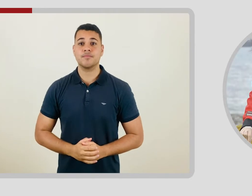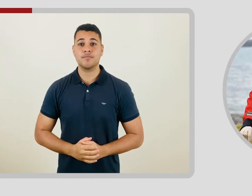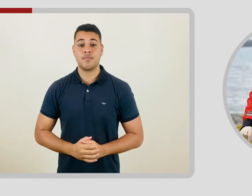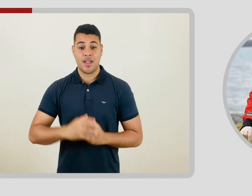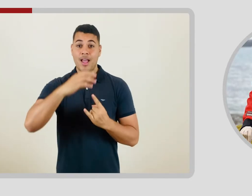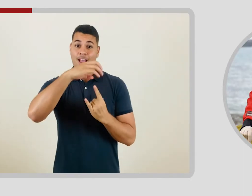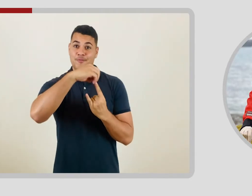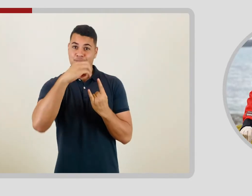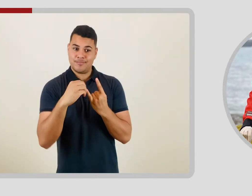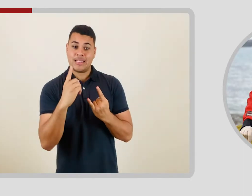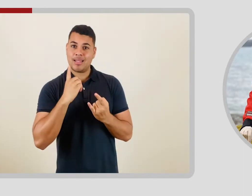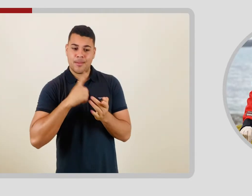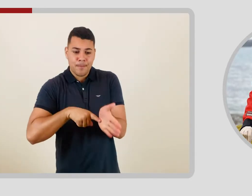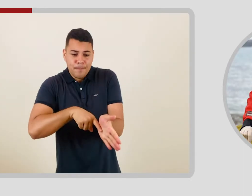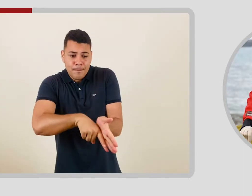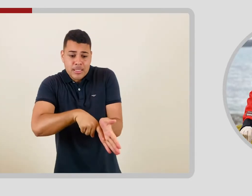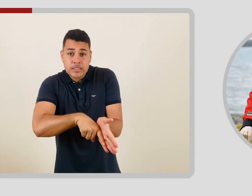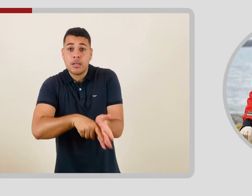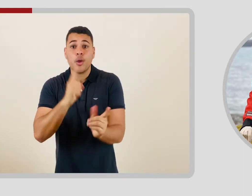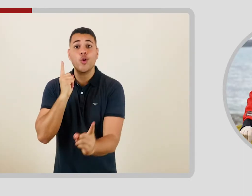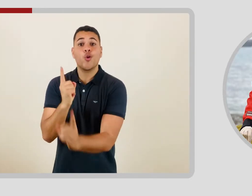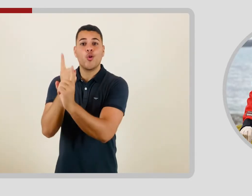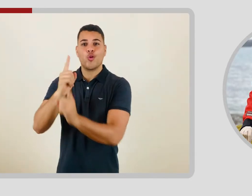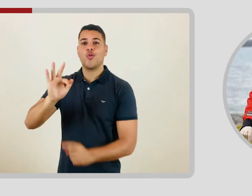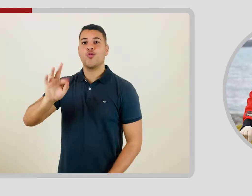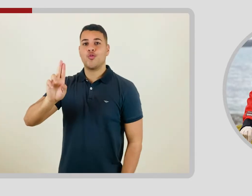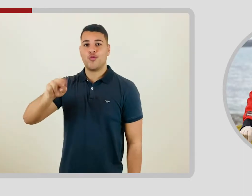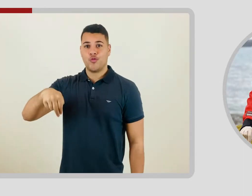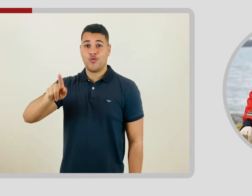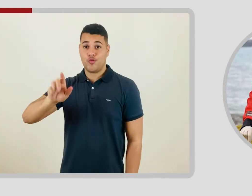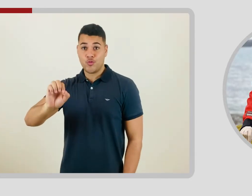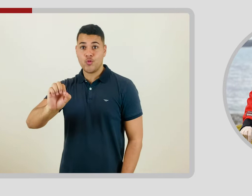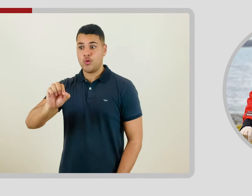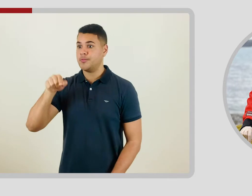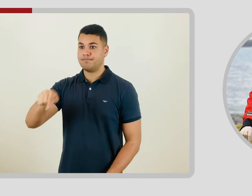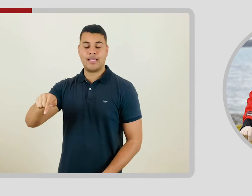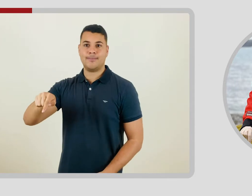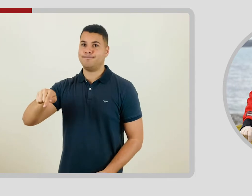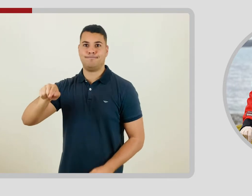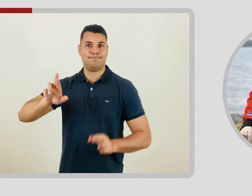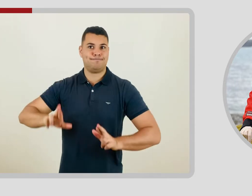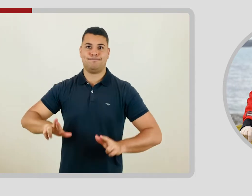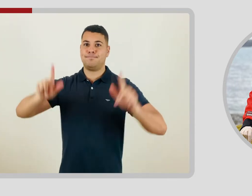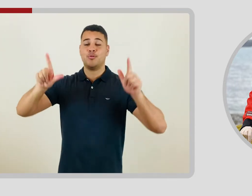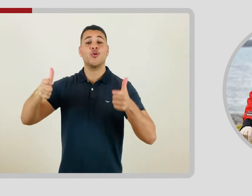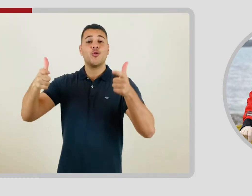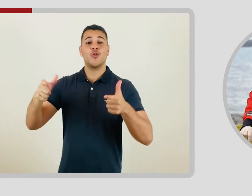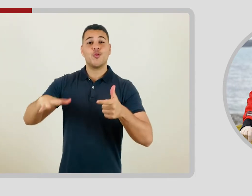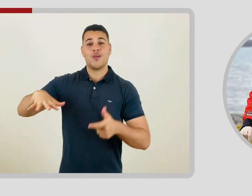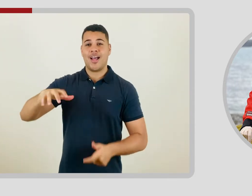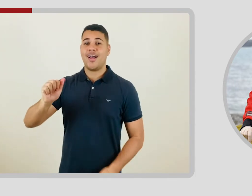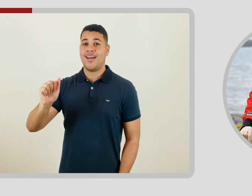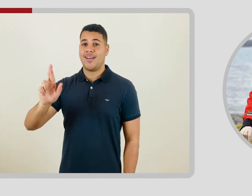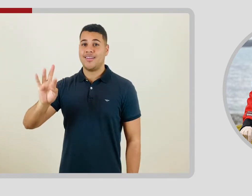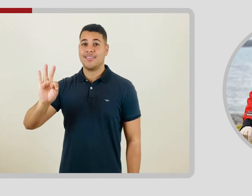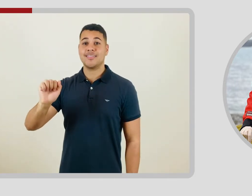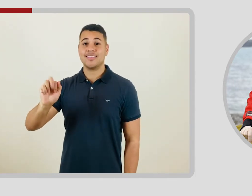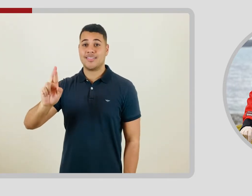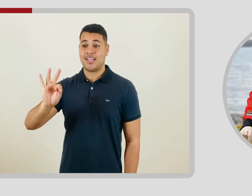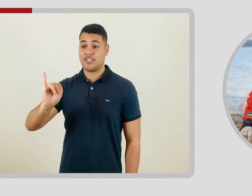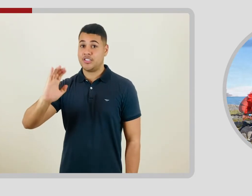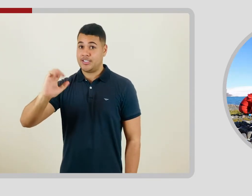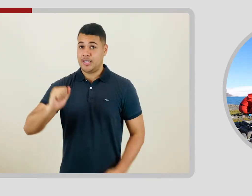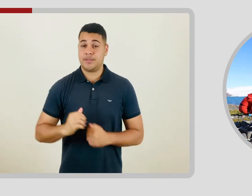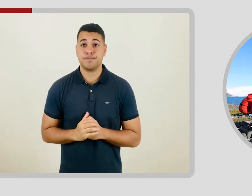Uma pesquisa da Fiocruz detectou um fungo inédito na Antártica. A descoberta levanta